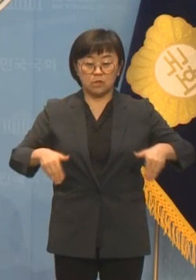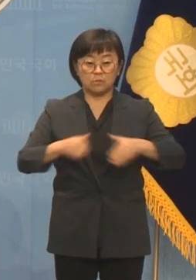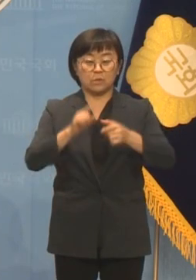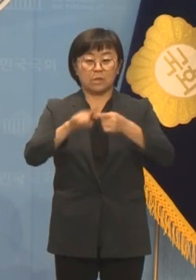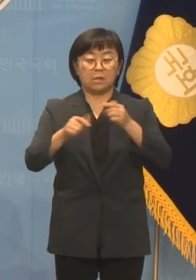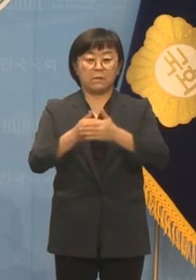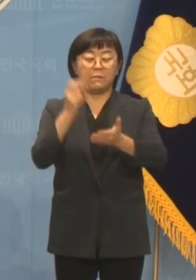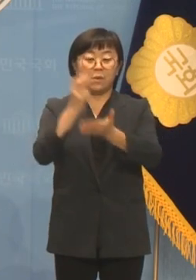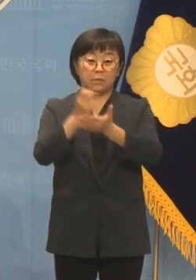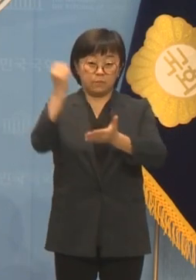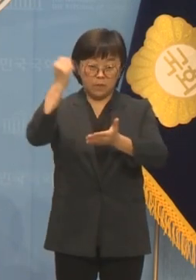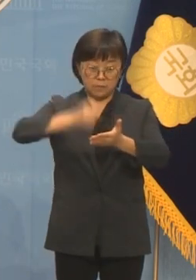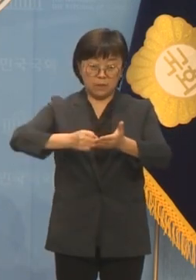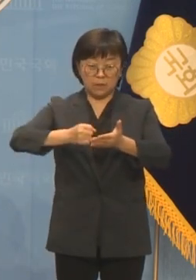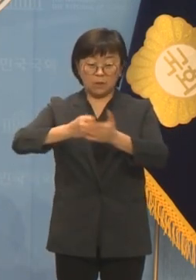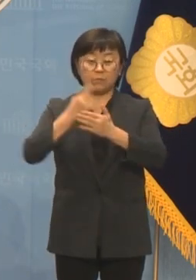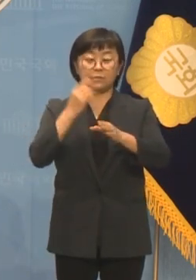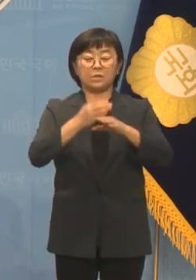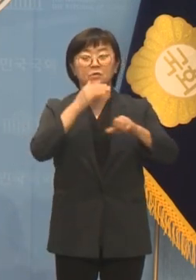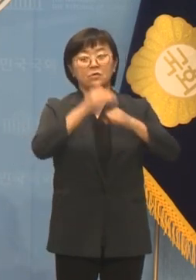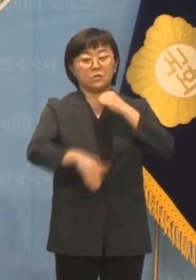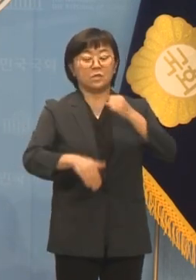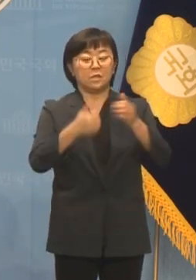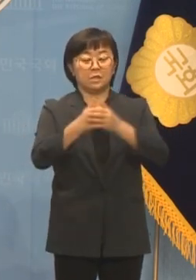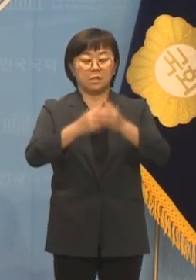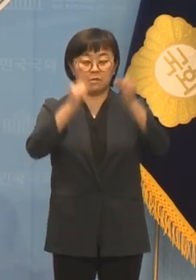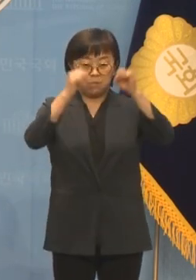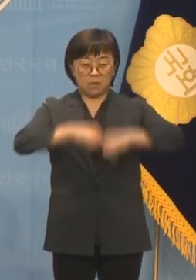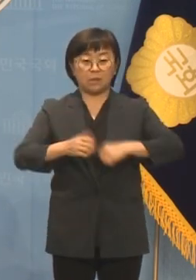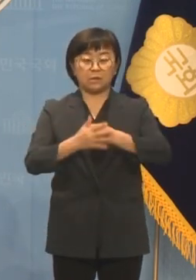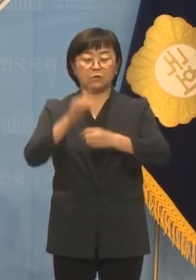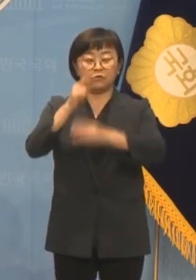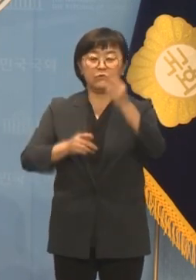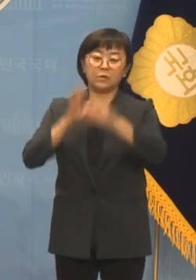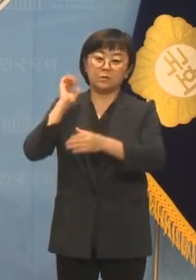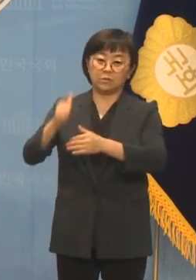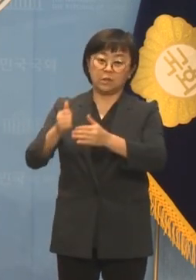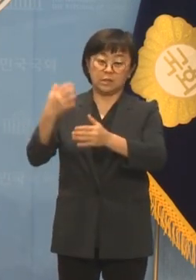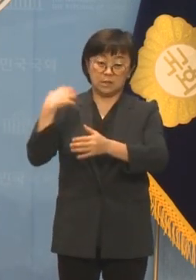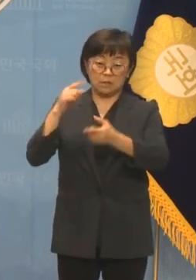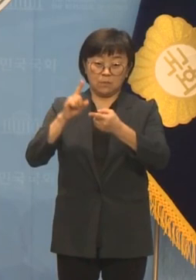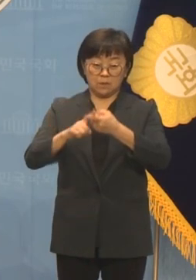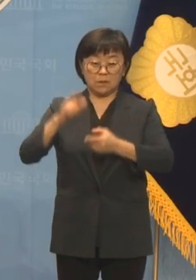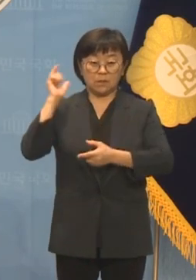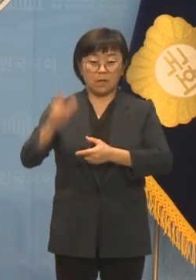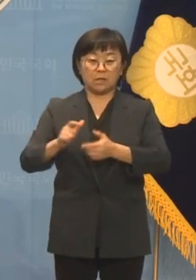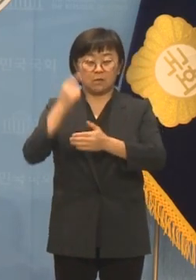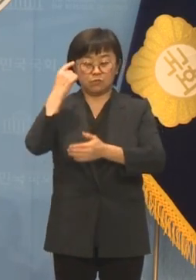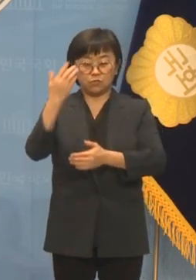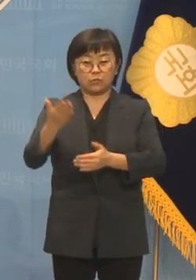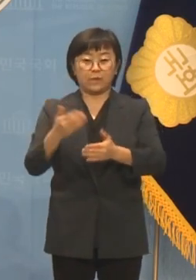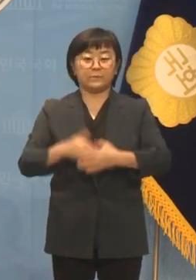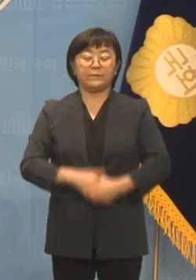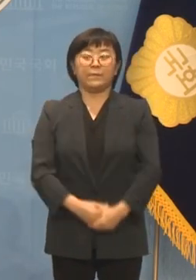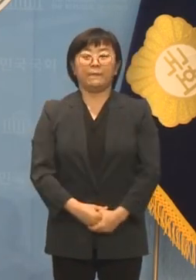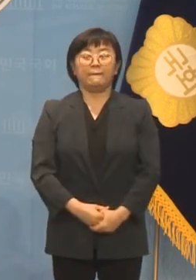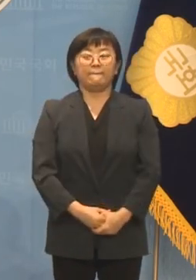정당 민주주의를 무참히 훼손한 윤석열 대통령의 책임을 강력히 물을 것입니다.